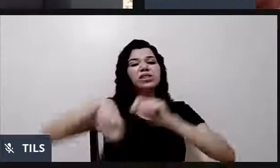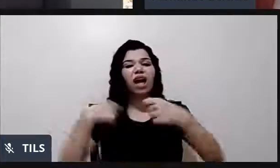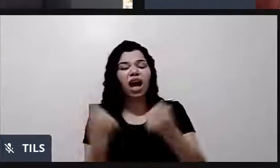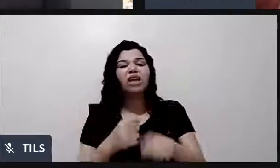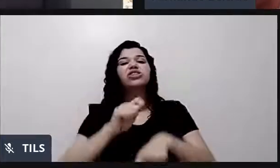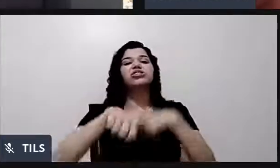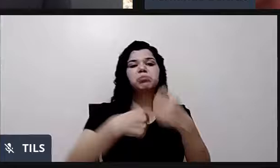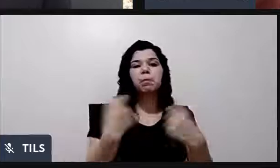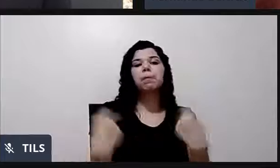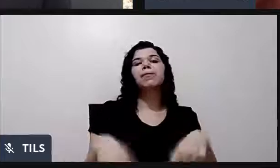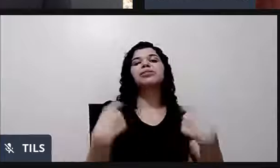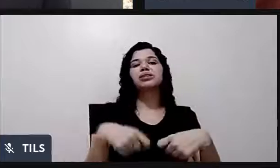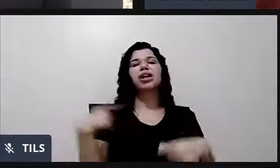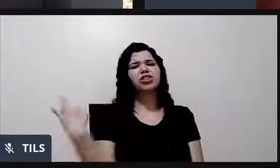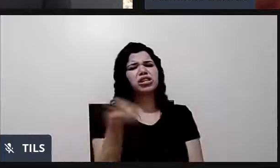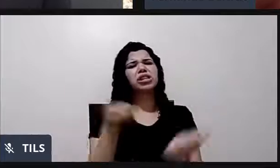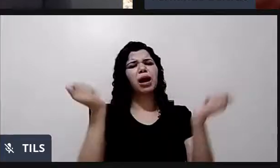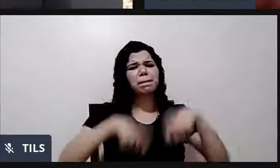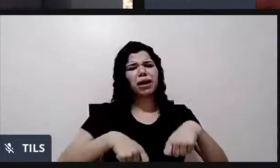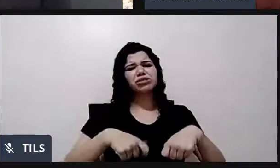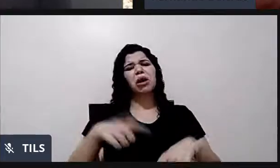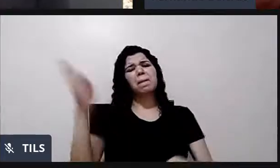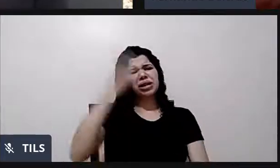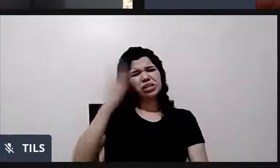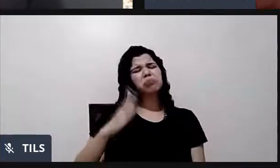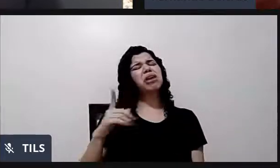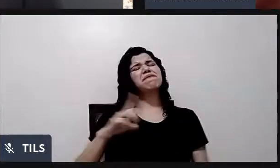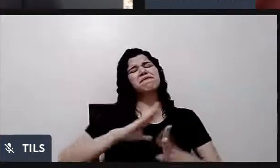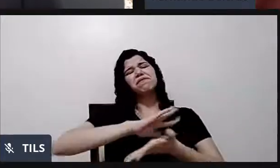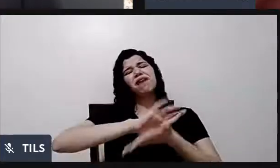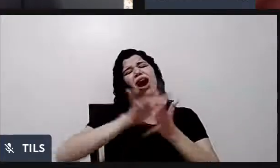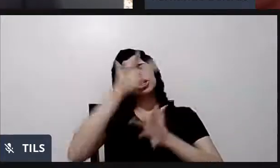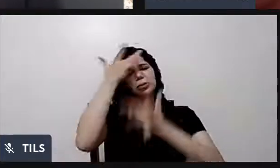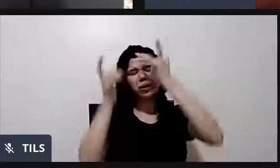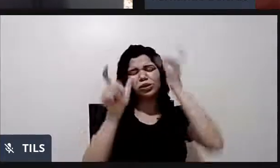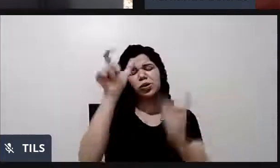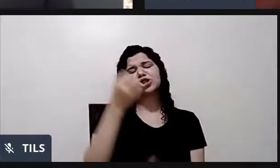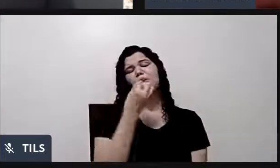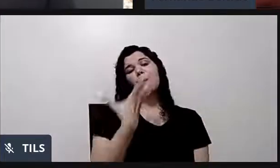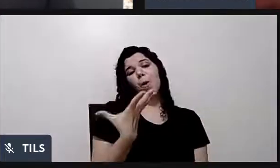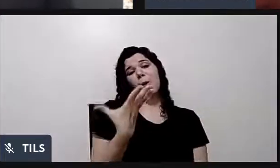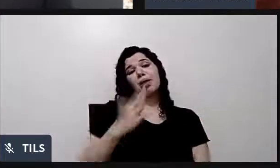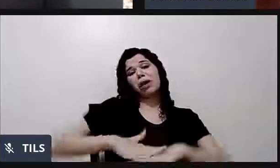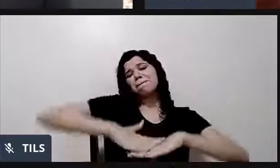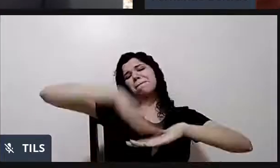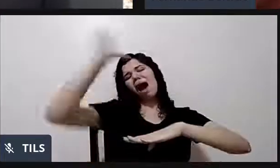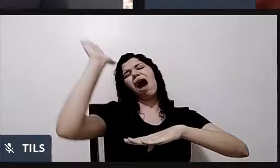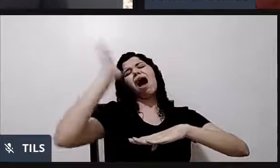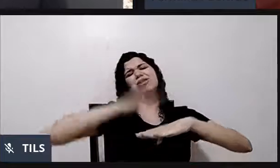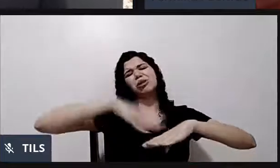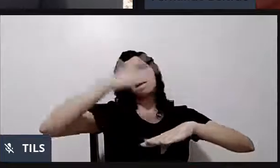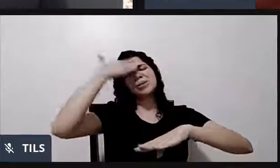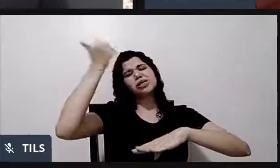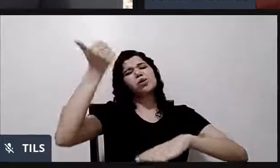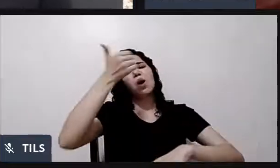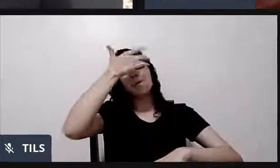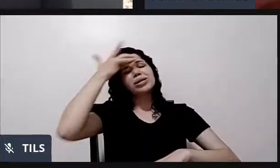Vamos conseguir. Esse país tem muita gente boa. Tem mais gente boa do que ruim. Tem mais gente boa do que ruim. É que o mal é